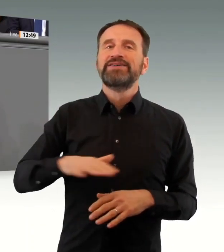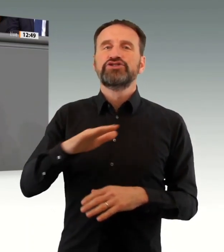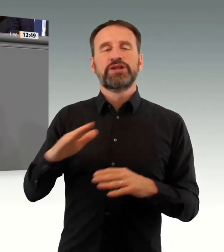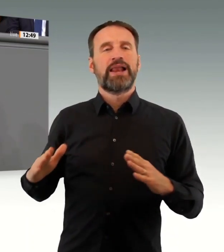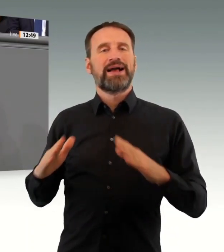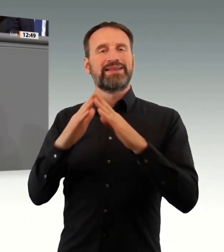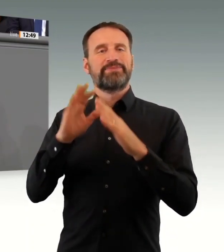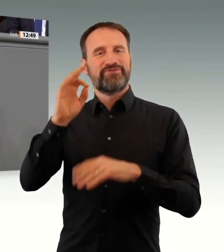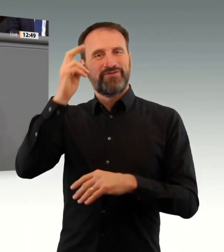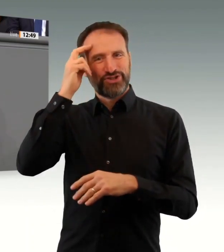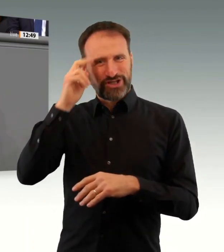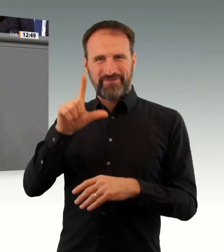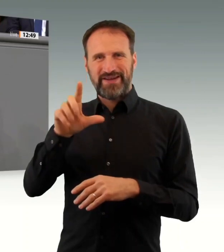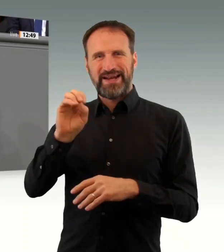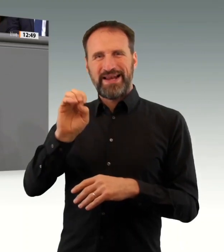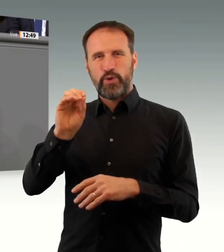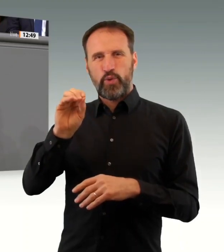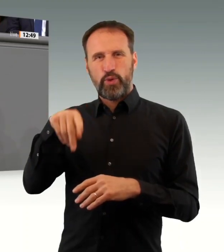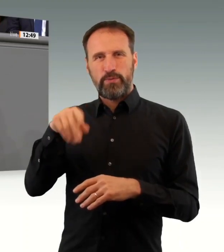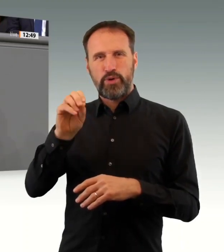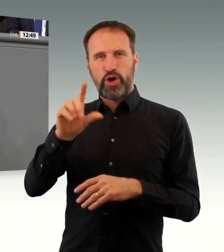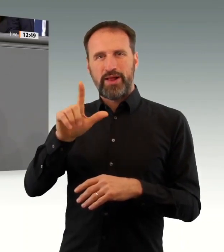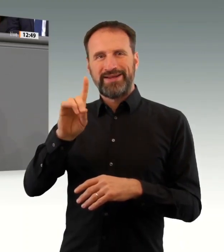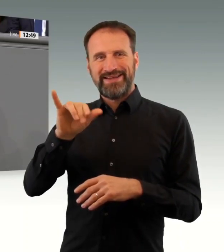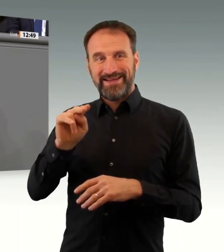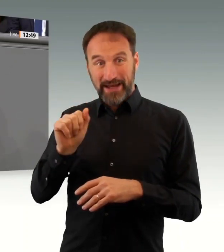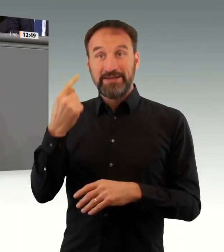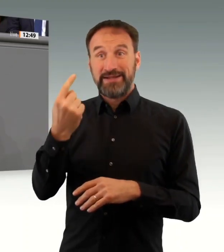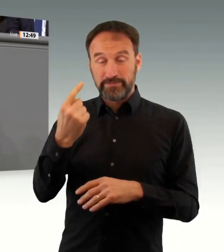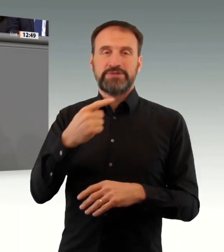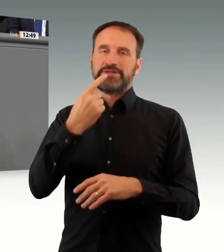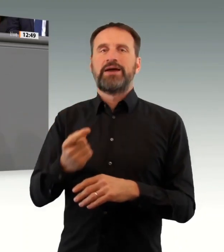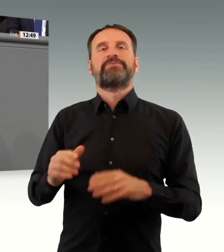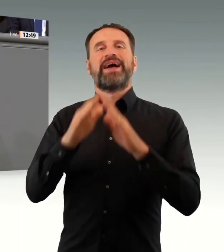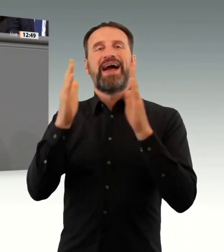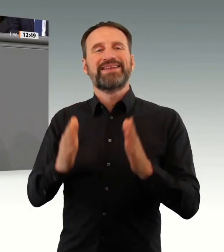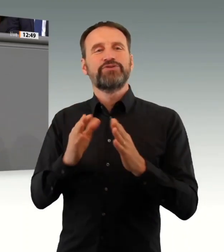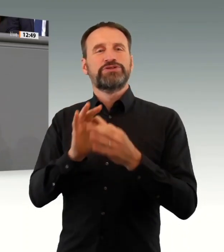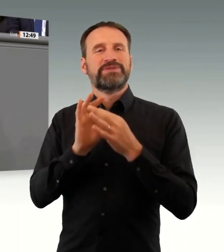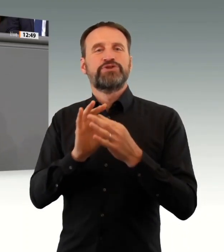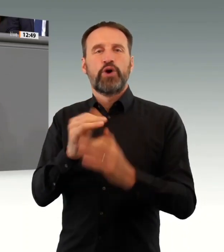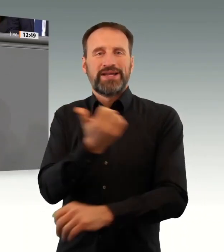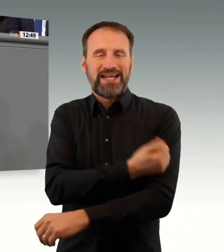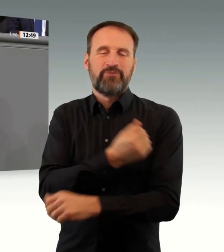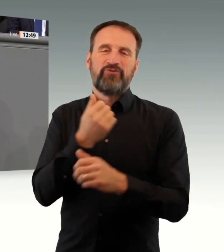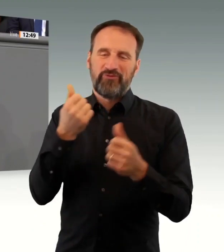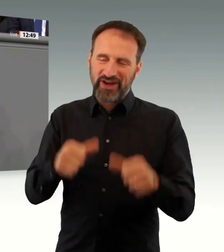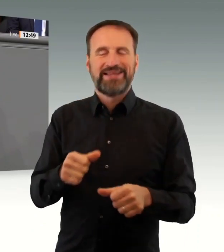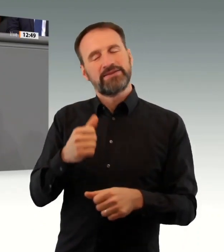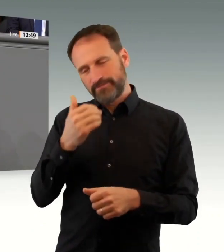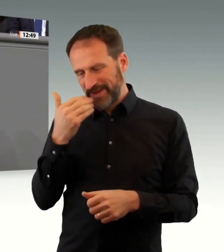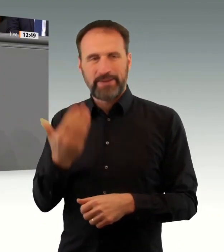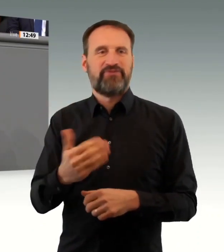werden diese Verantwortung zu tragen wissen. Aber diese Berufsgruppen, die so viel geleistet haben und